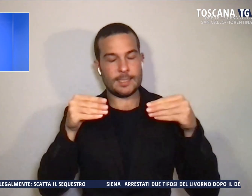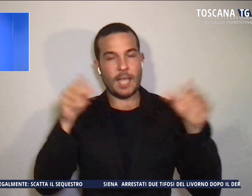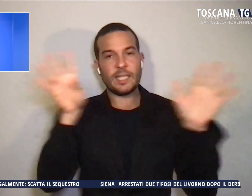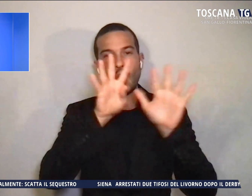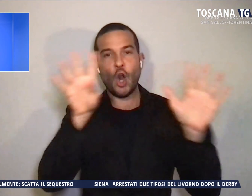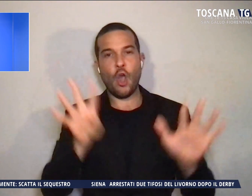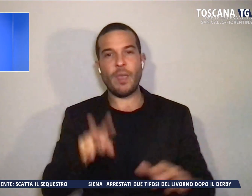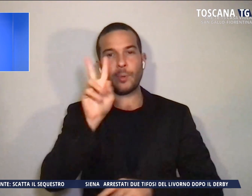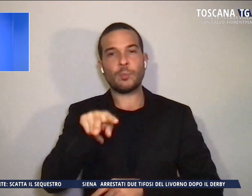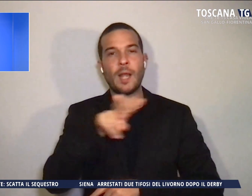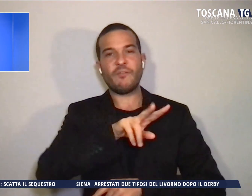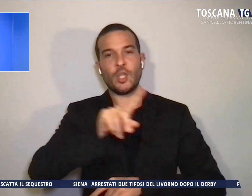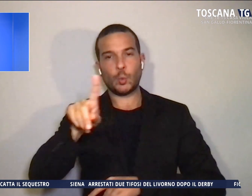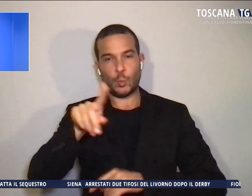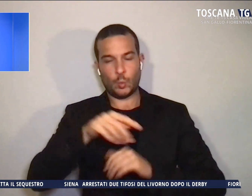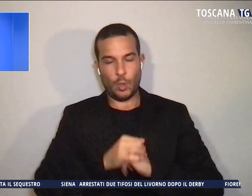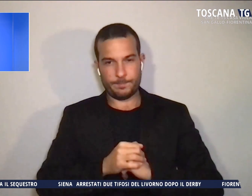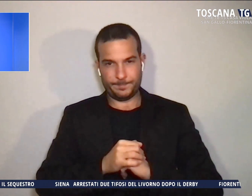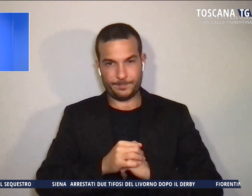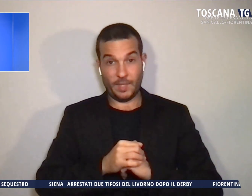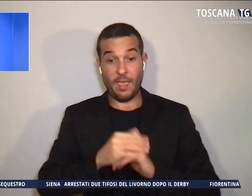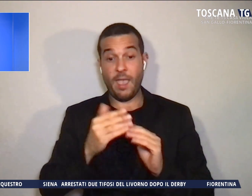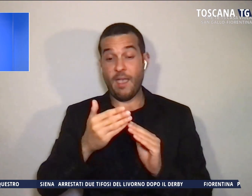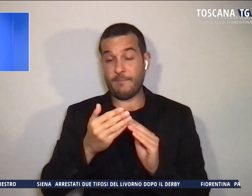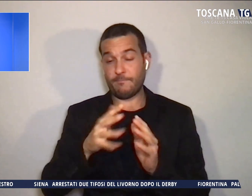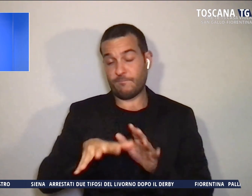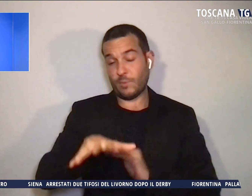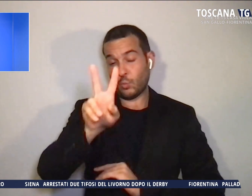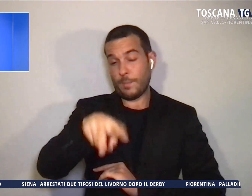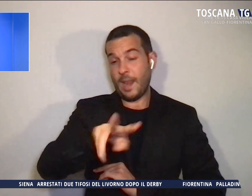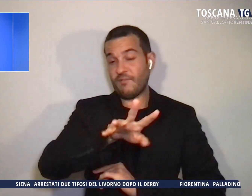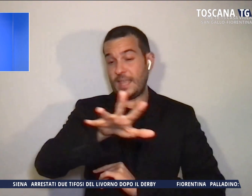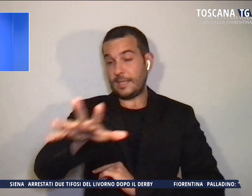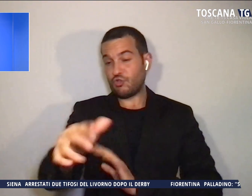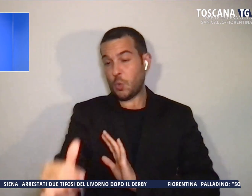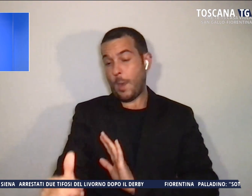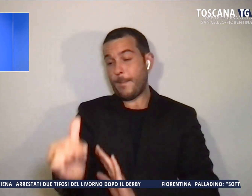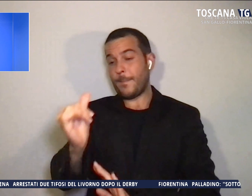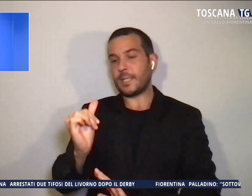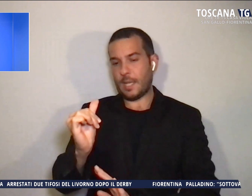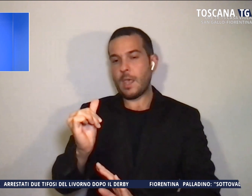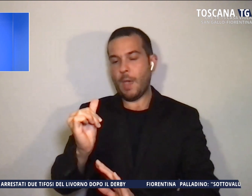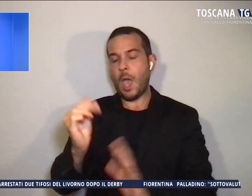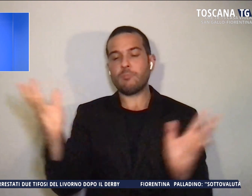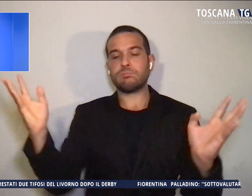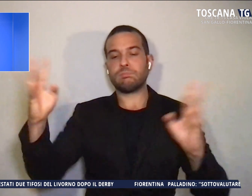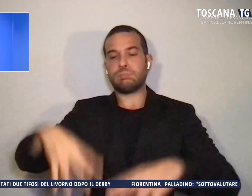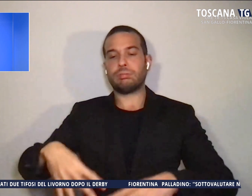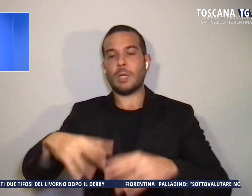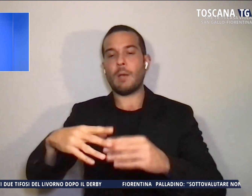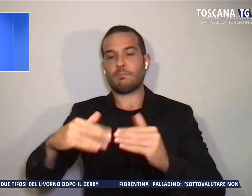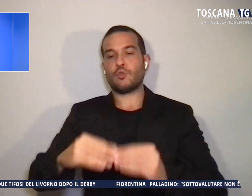ed entro il 2025 verranno abbattute le strutture preesistenti in